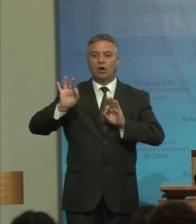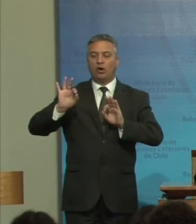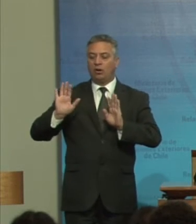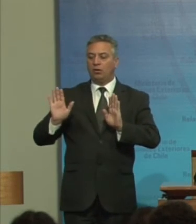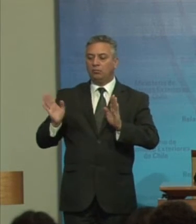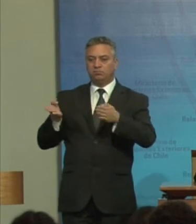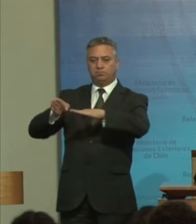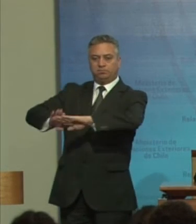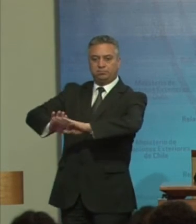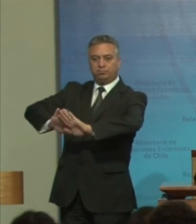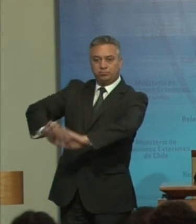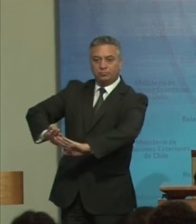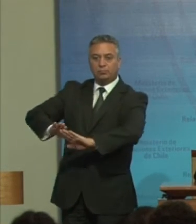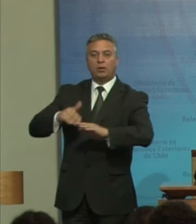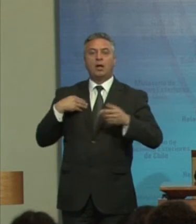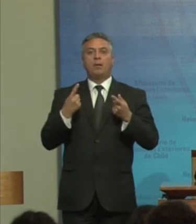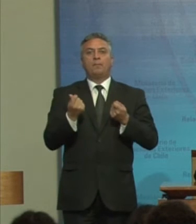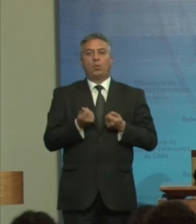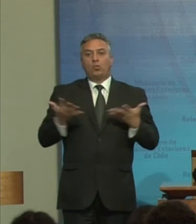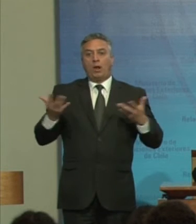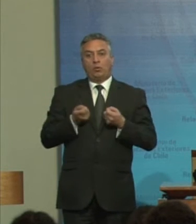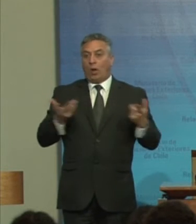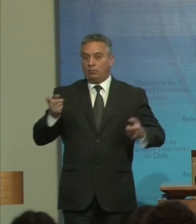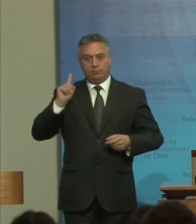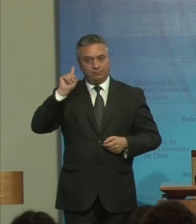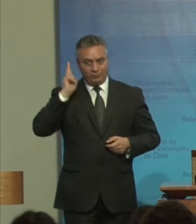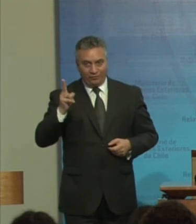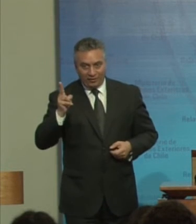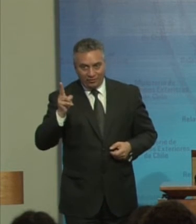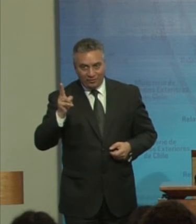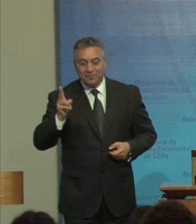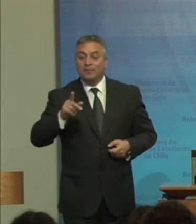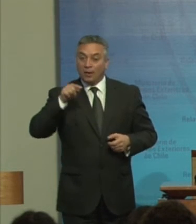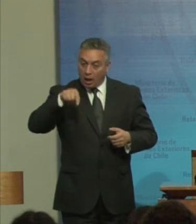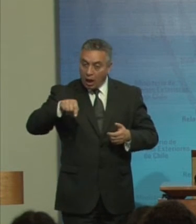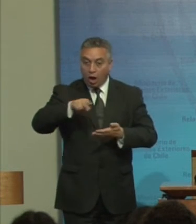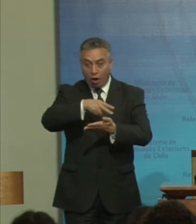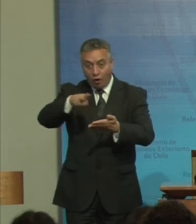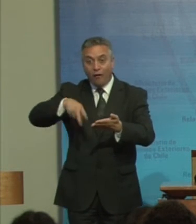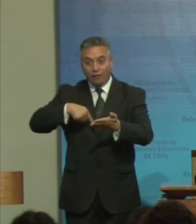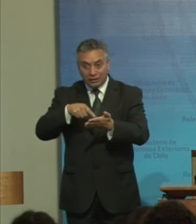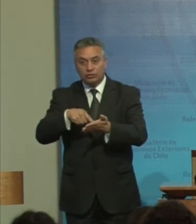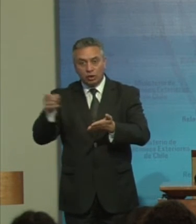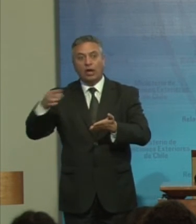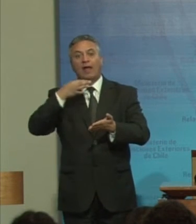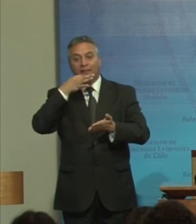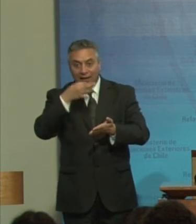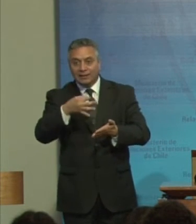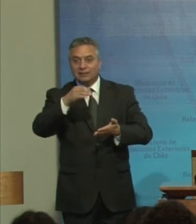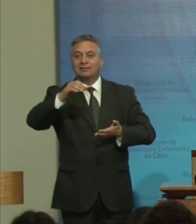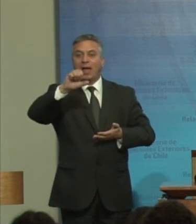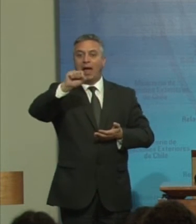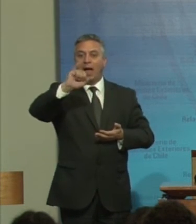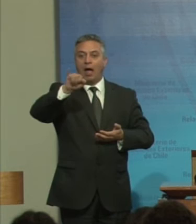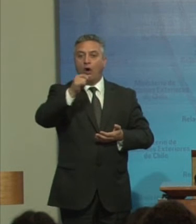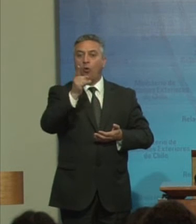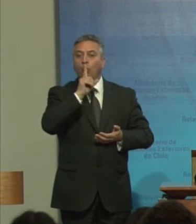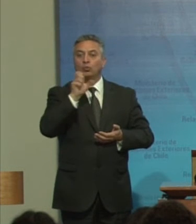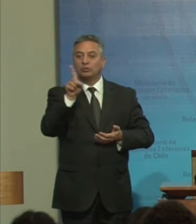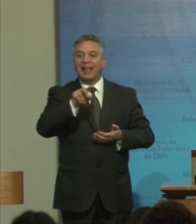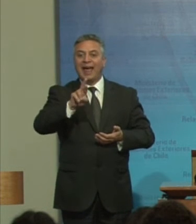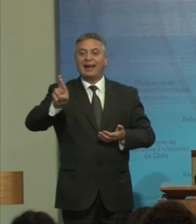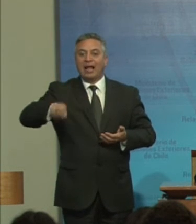consideraciones Presupuestarias Tal como Al contrario La convención Permite para Los ajustes Razonables